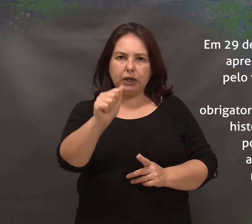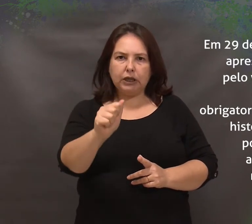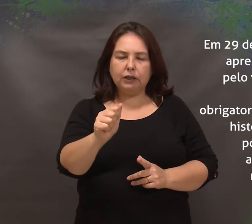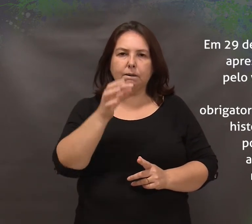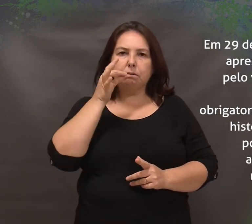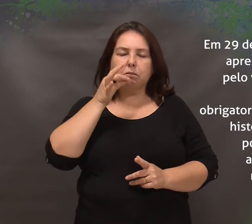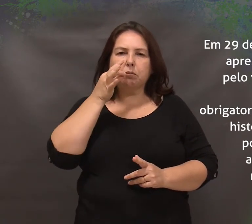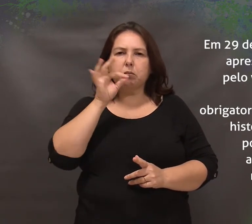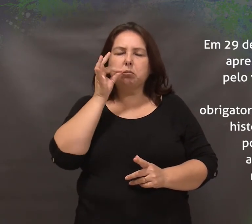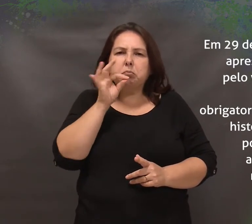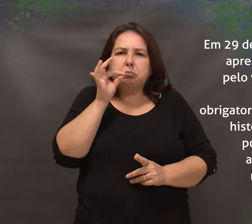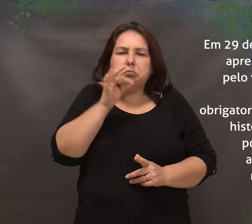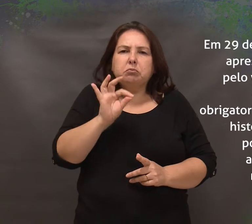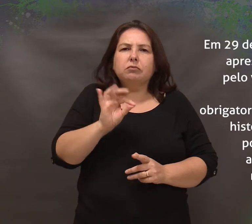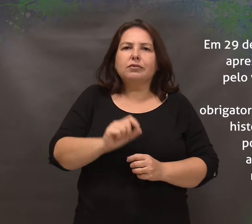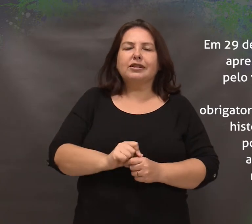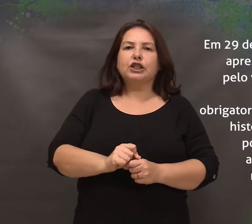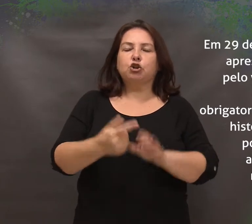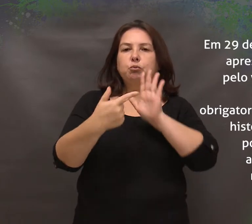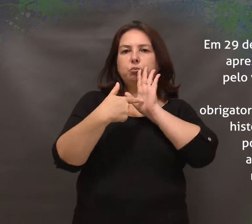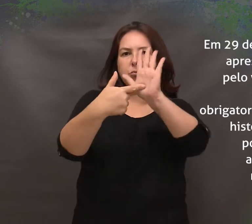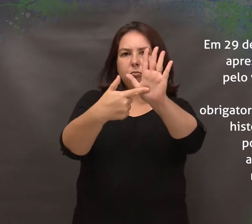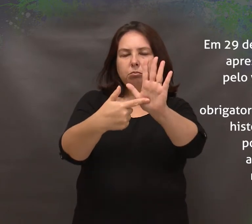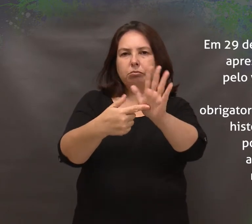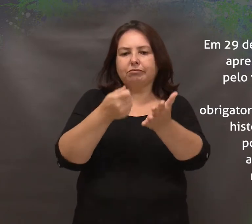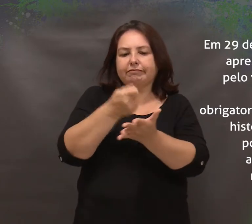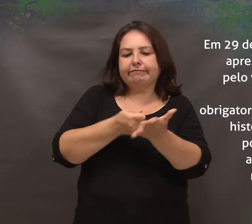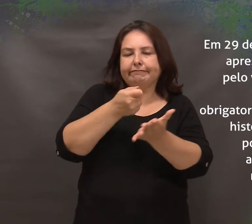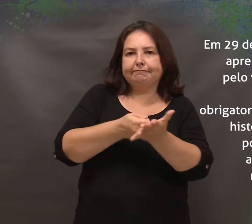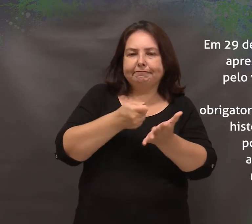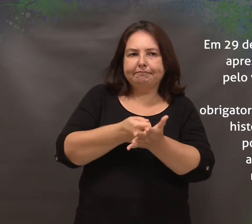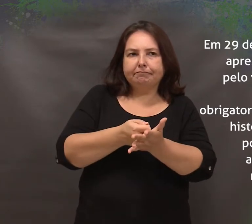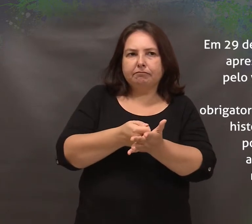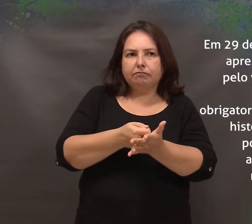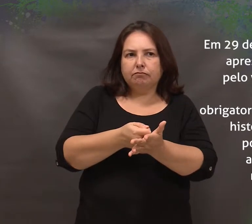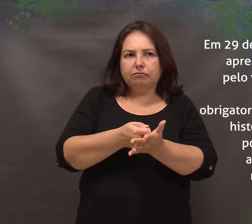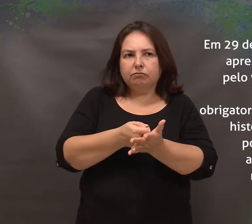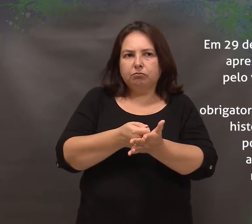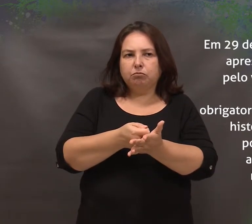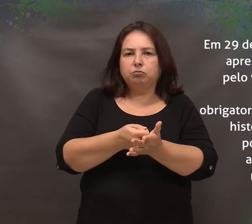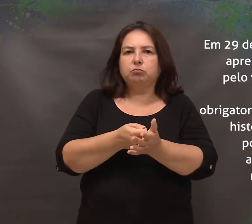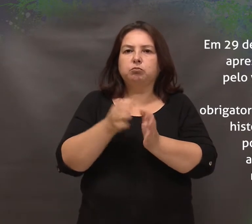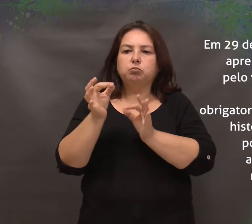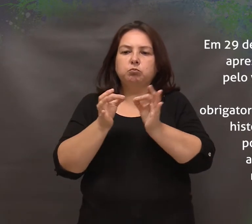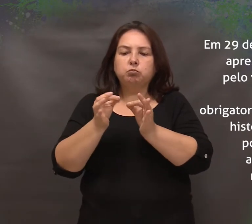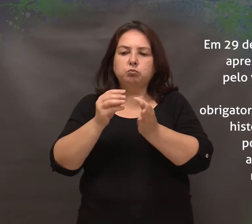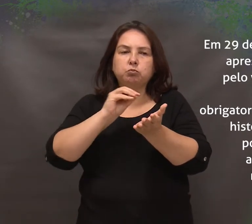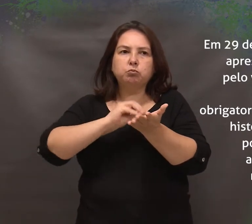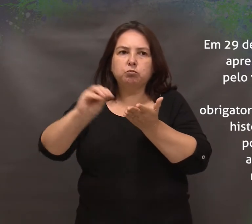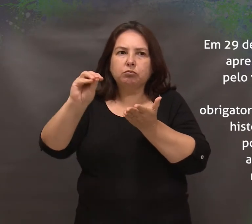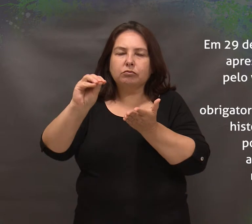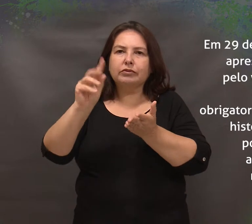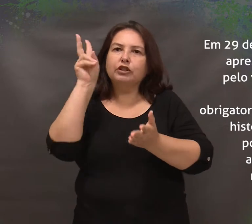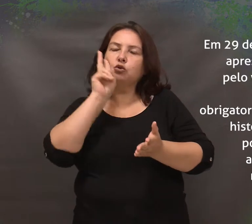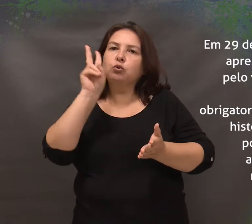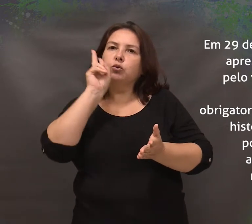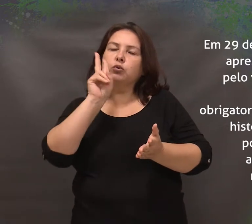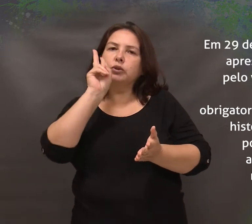que visou estabelecer a obrigatoriedade da expedição do histórico escolar aos alunos